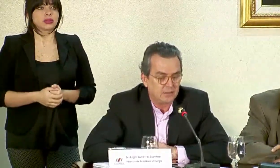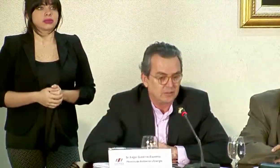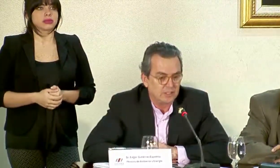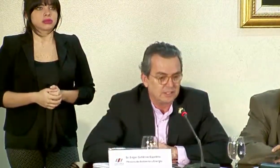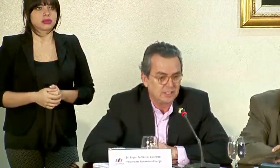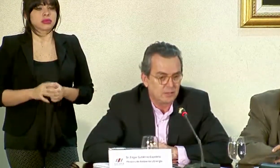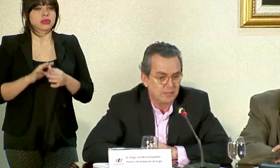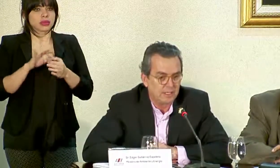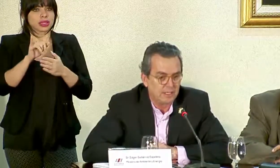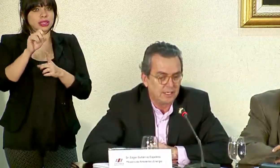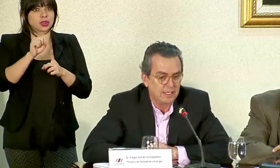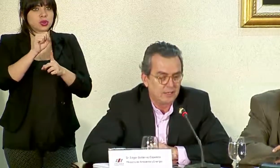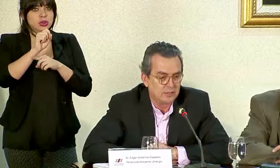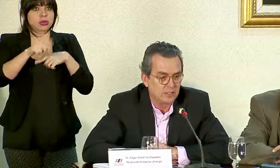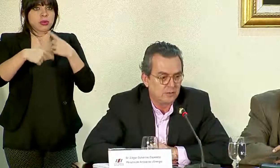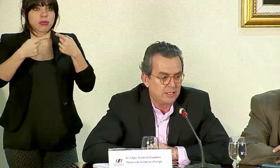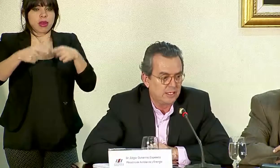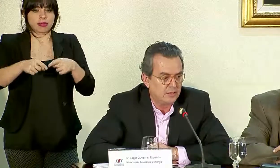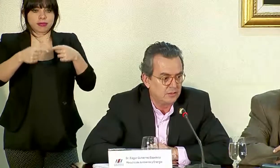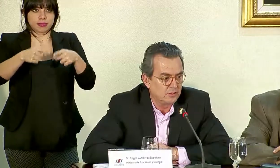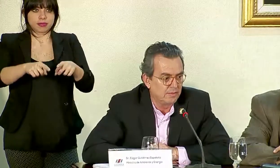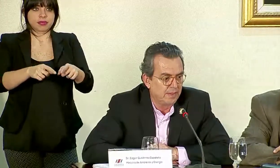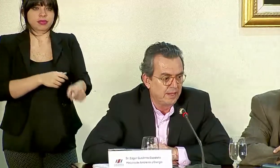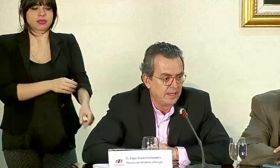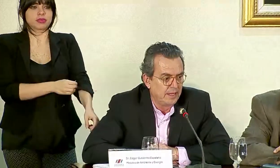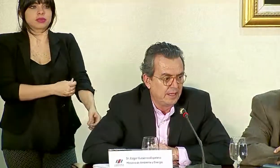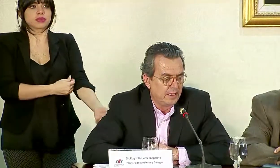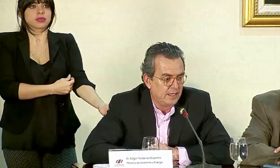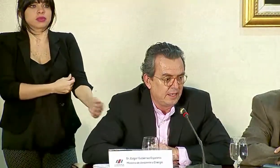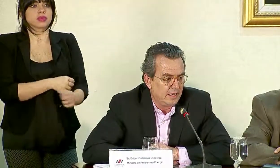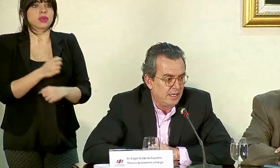las situaciones que se nos vienen en los años venideros.